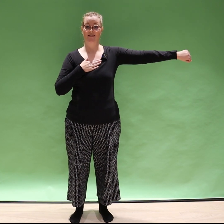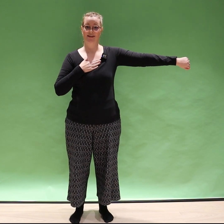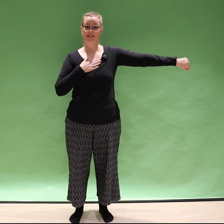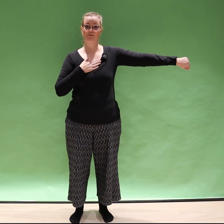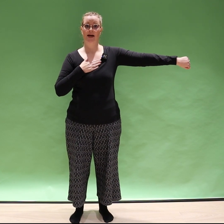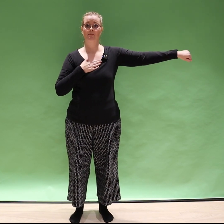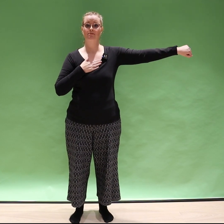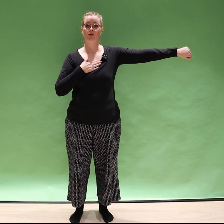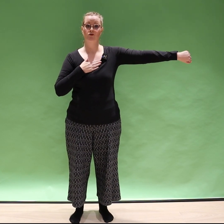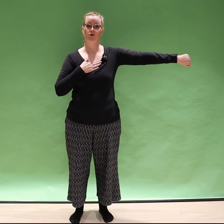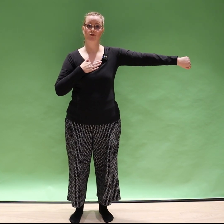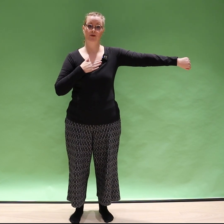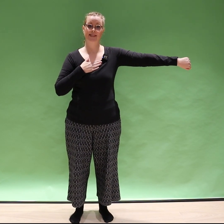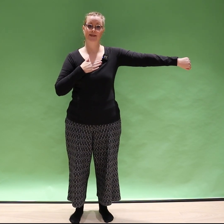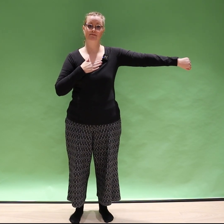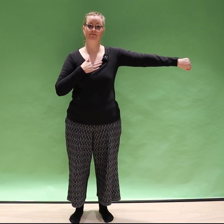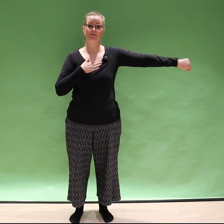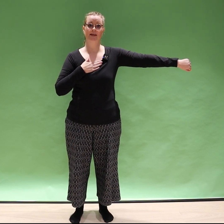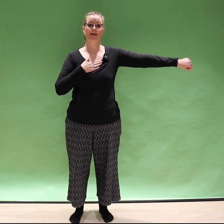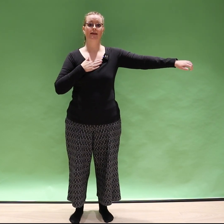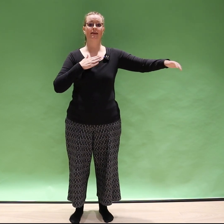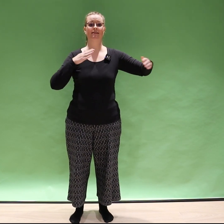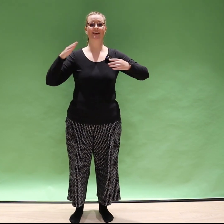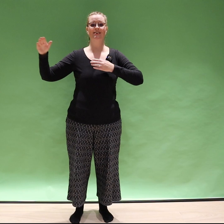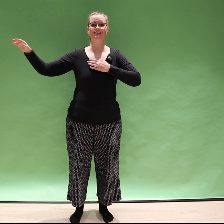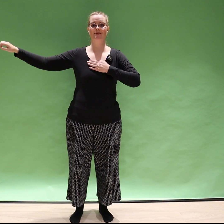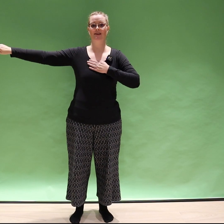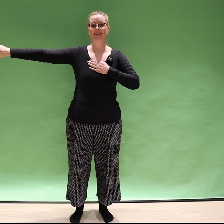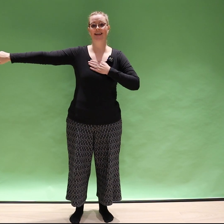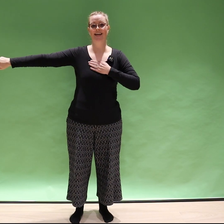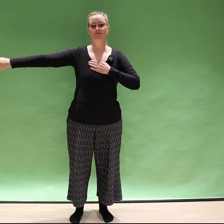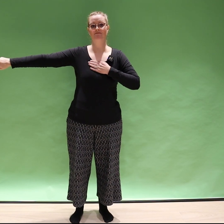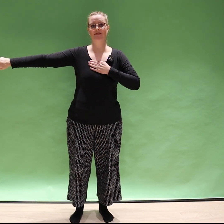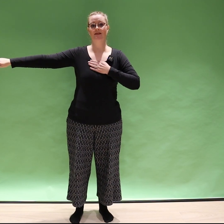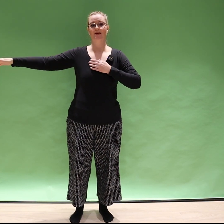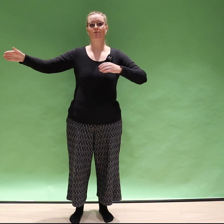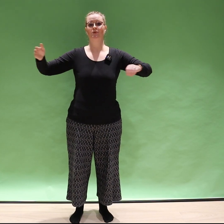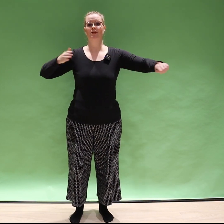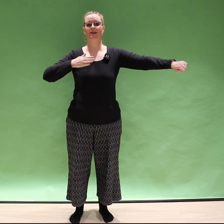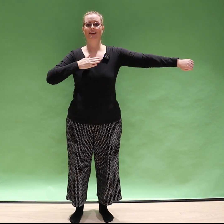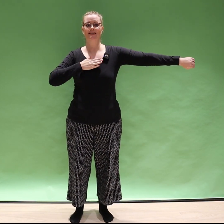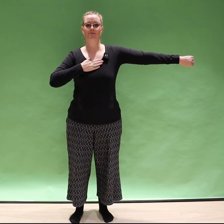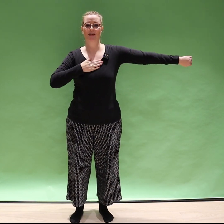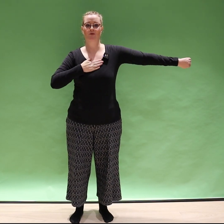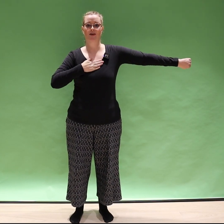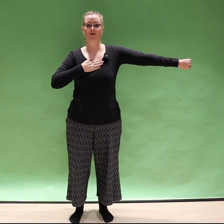alaspäin, kun se on nyrkissä. Ja aivan sama liike, mutta aina se peukalo